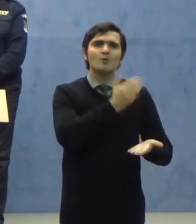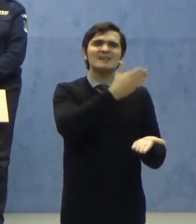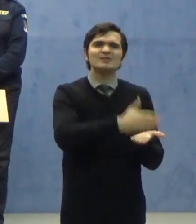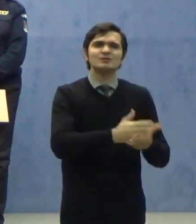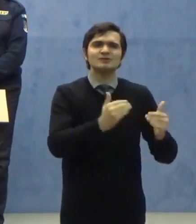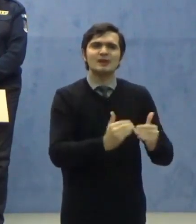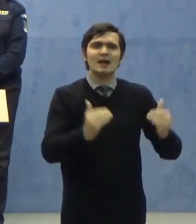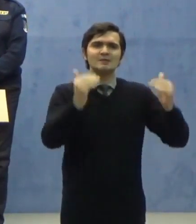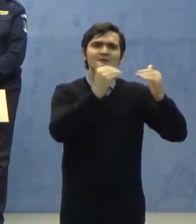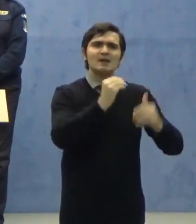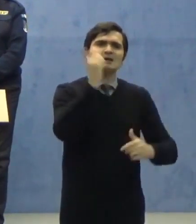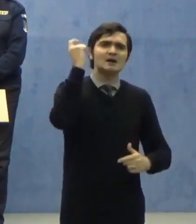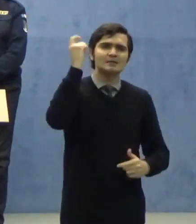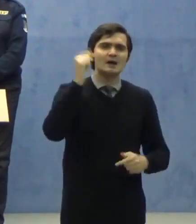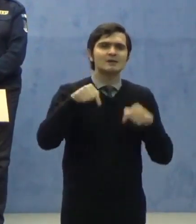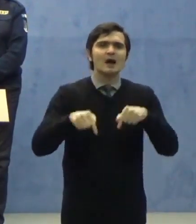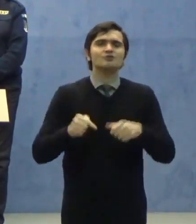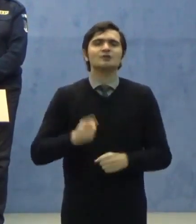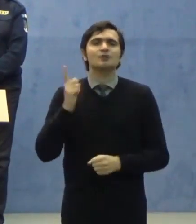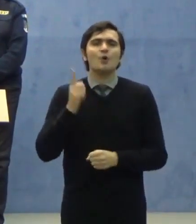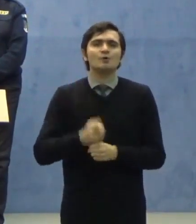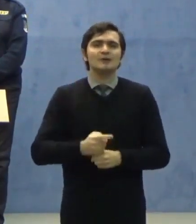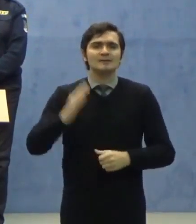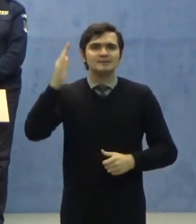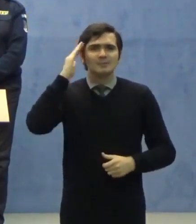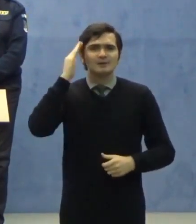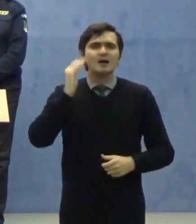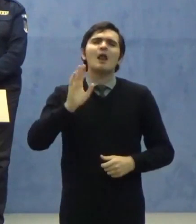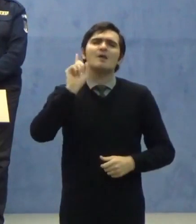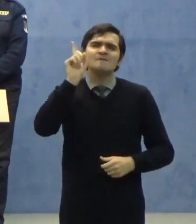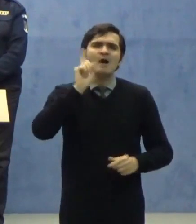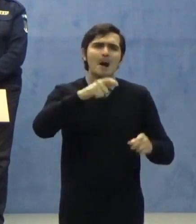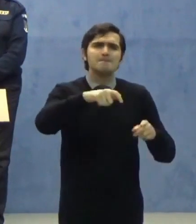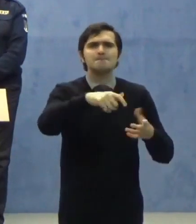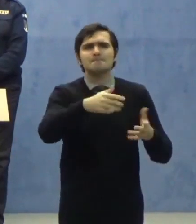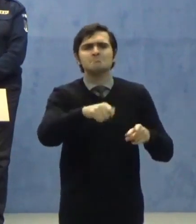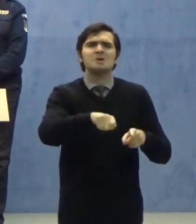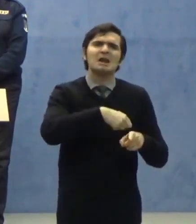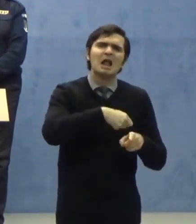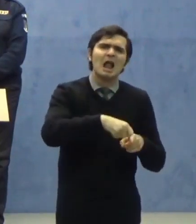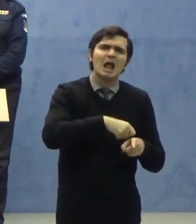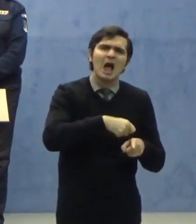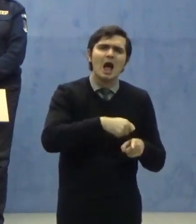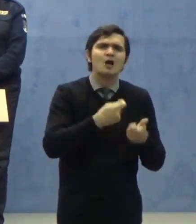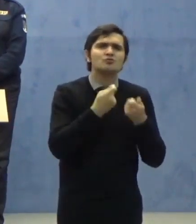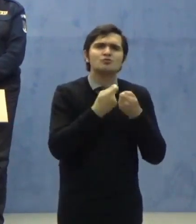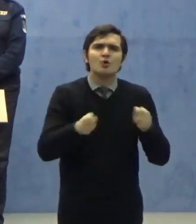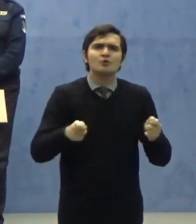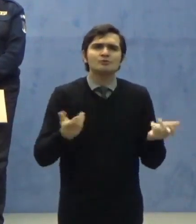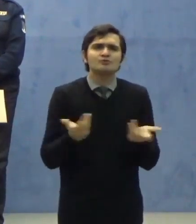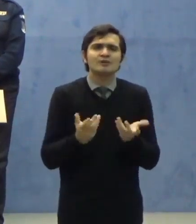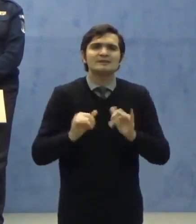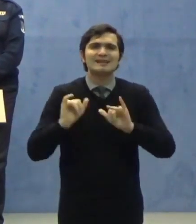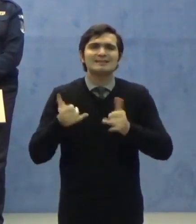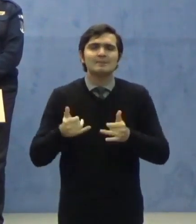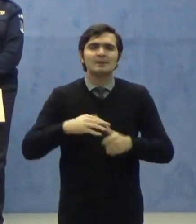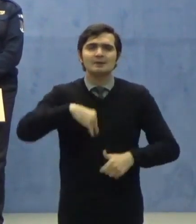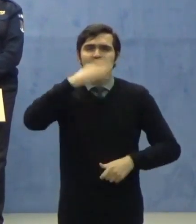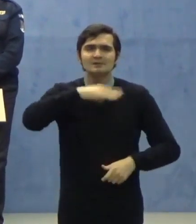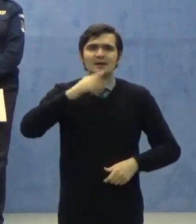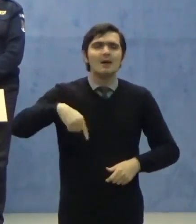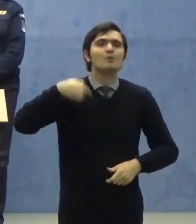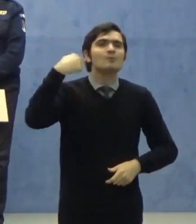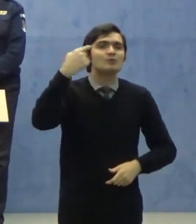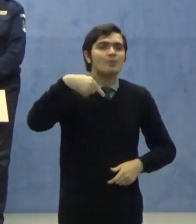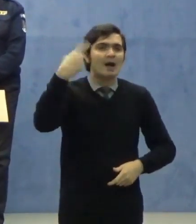o ordonanță militară care va regla tot ceea ce se întâmplă în zilele următoare.